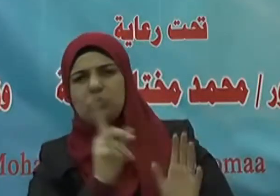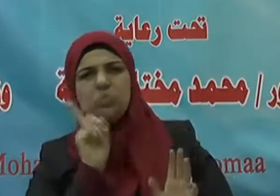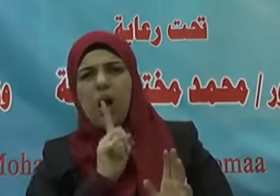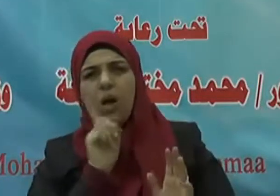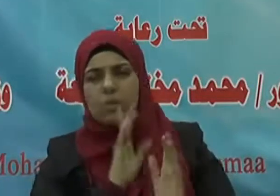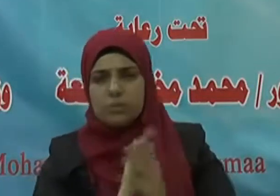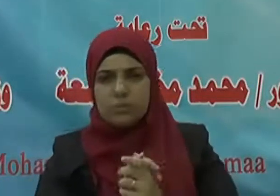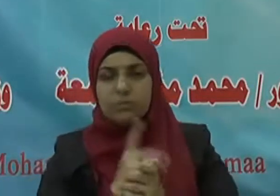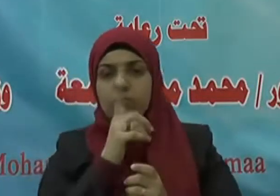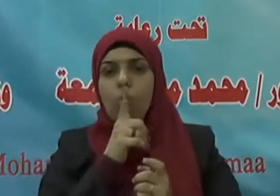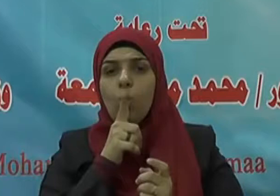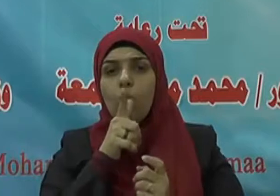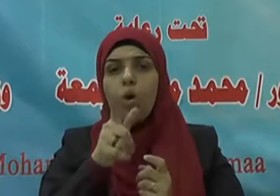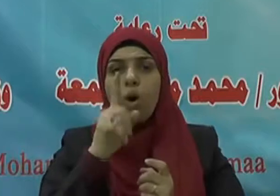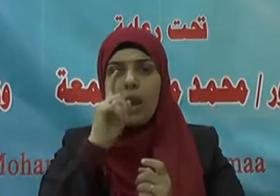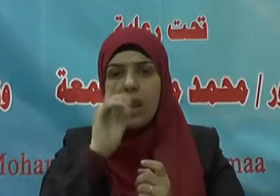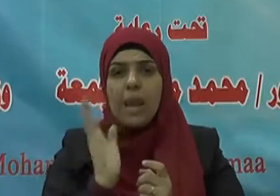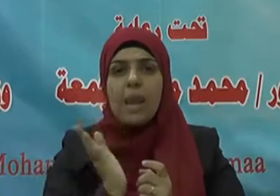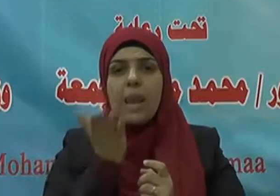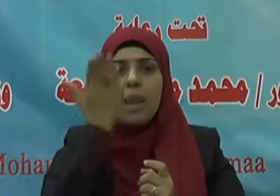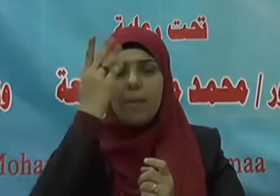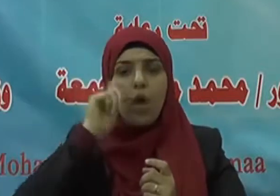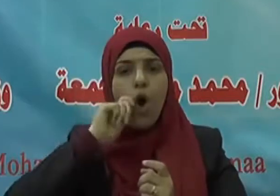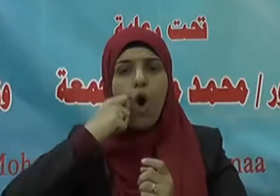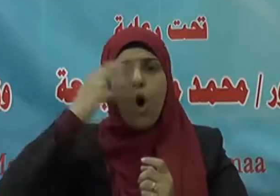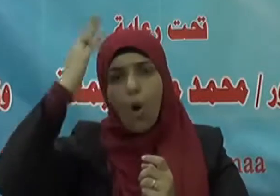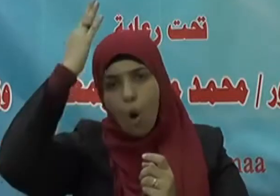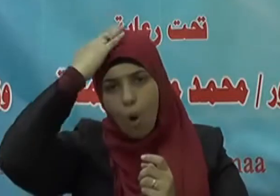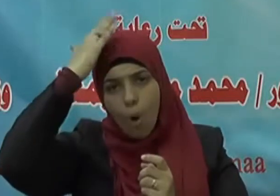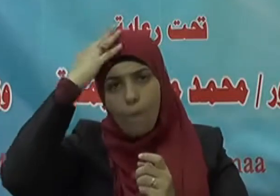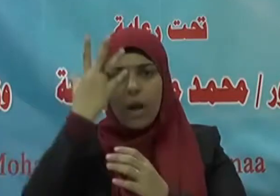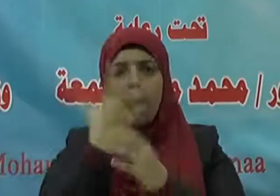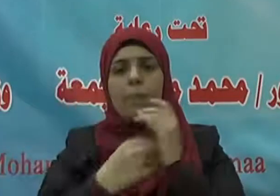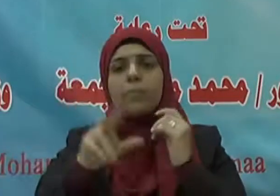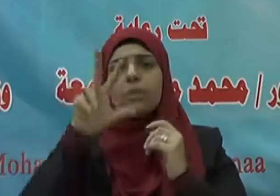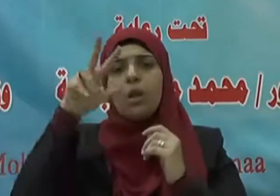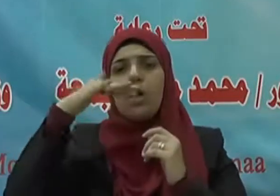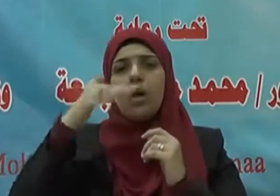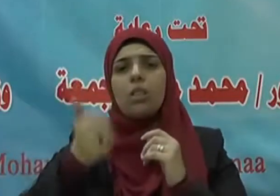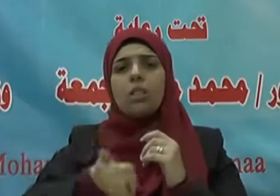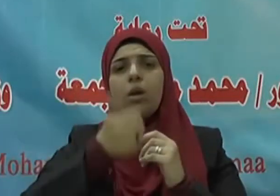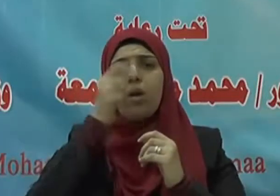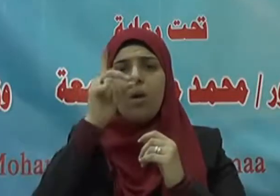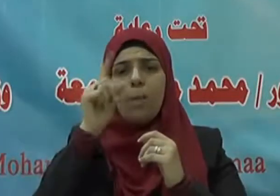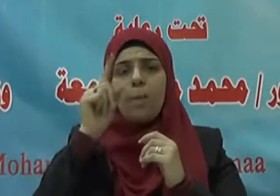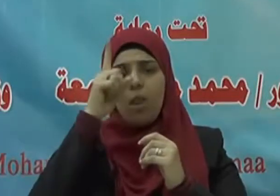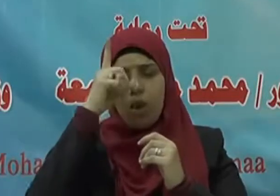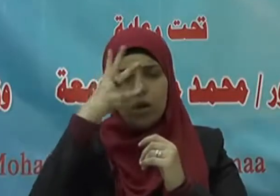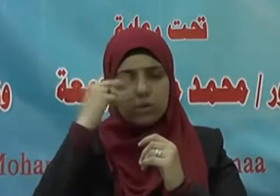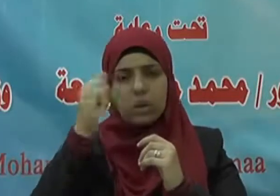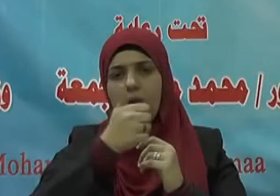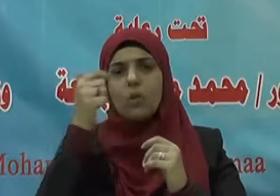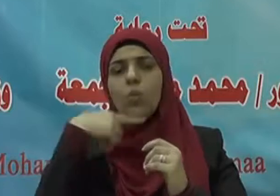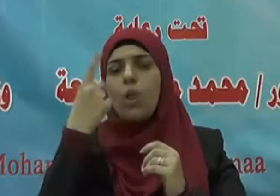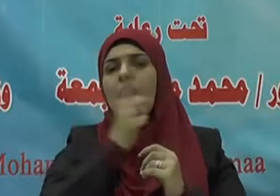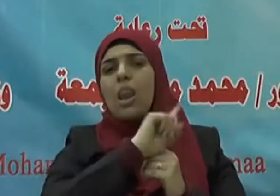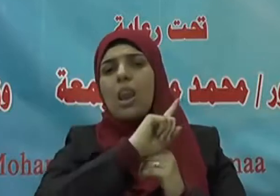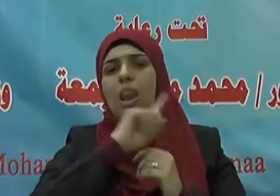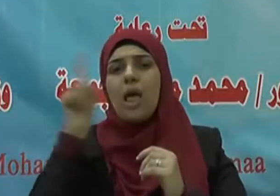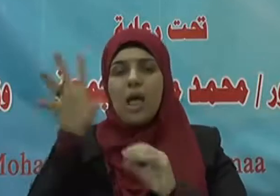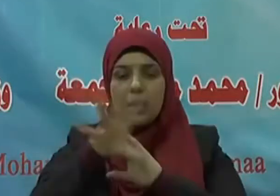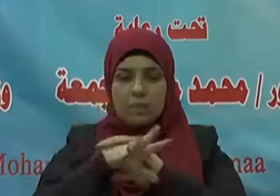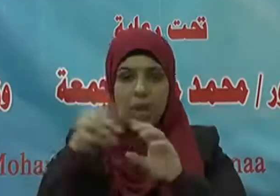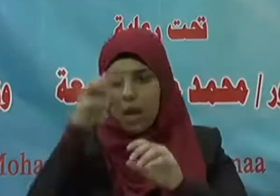وقال سيدنا عمر بن الخطاب رضي الله عنه لا